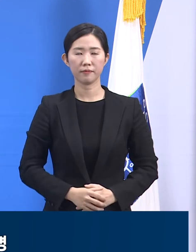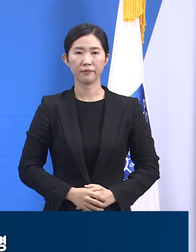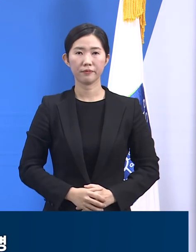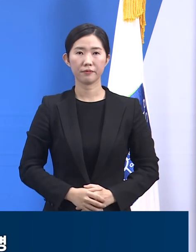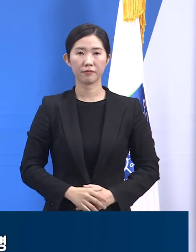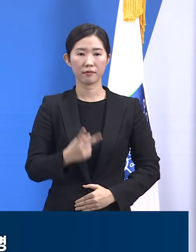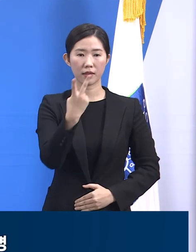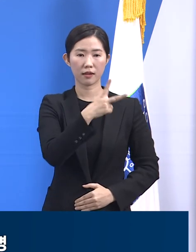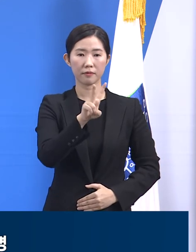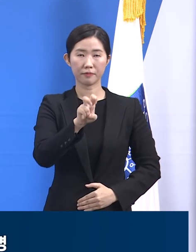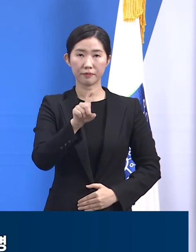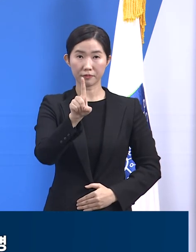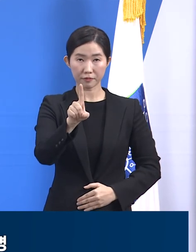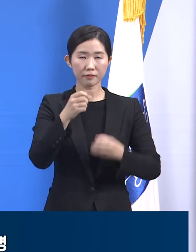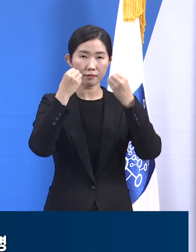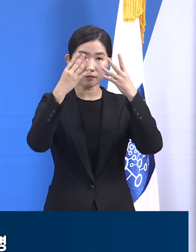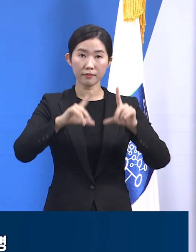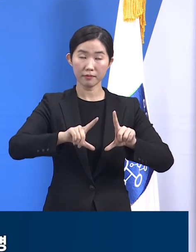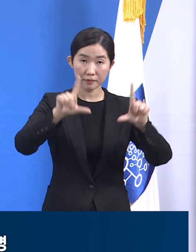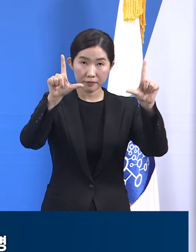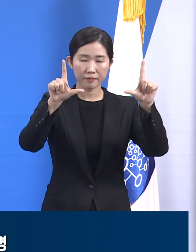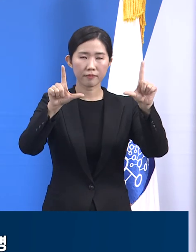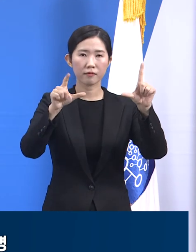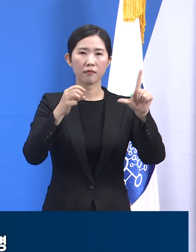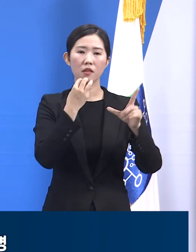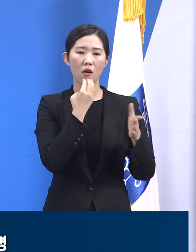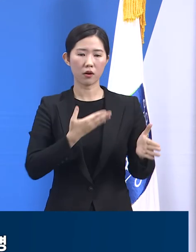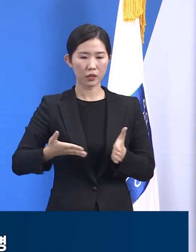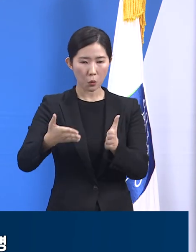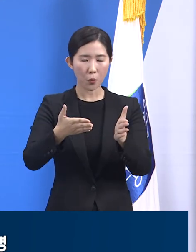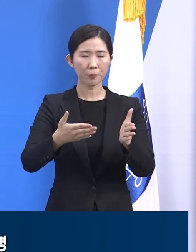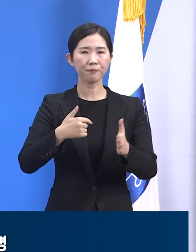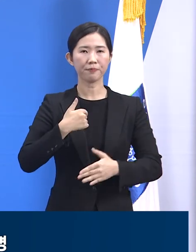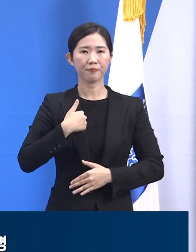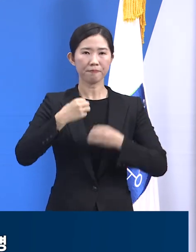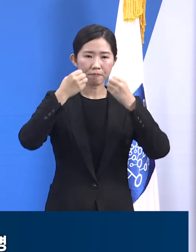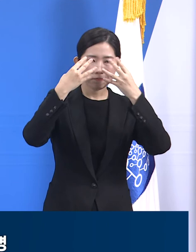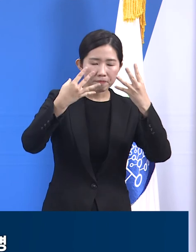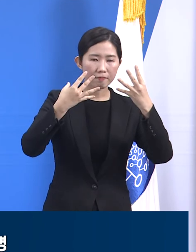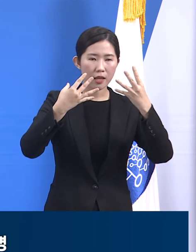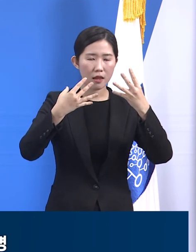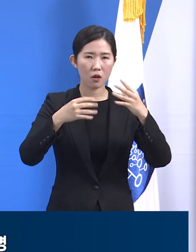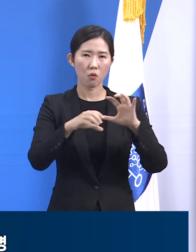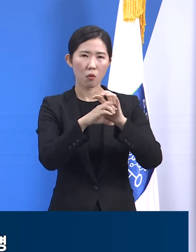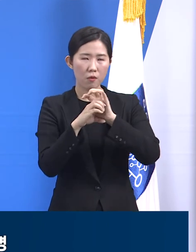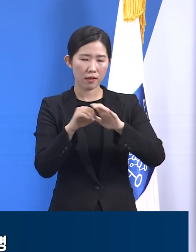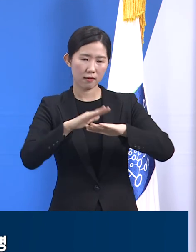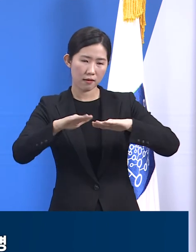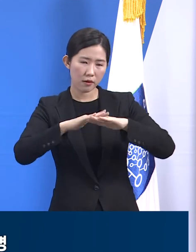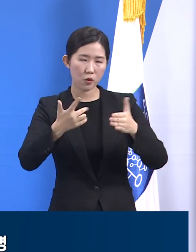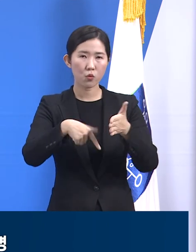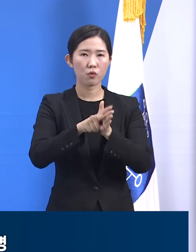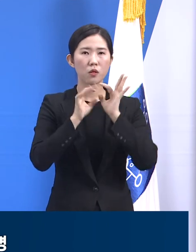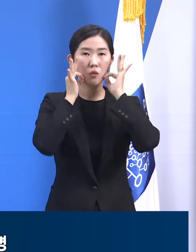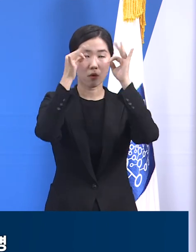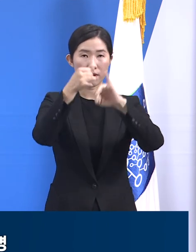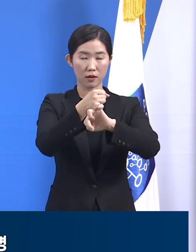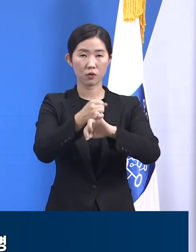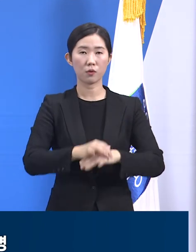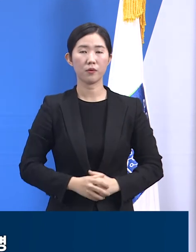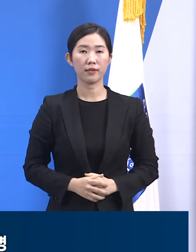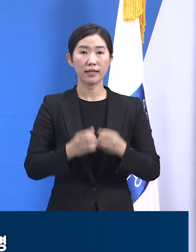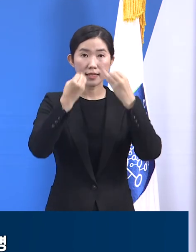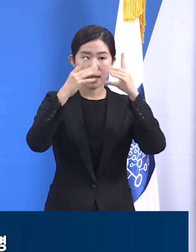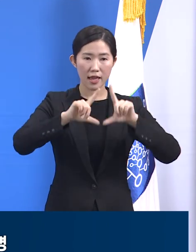2021년 새해 도는 새로운 자세로 코로나19 대응에 전력 하겠습니다. 새해 첫 브리핑부터